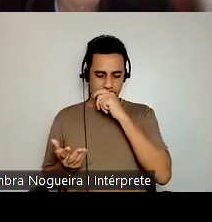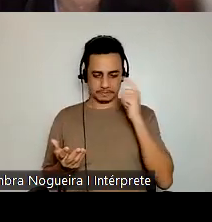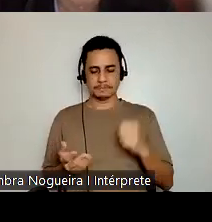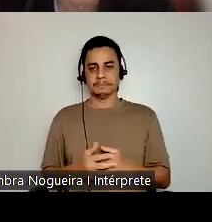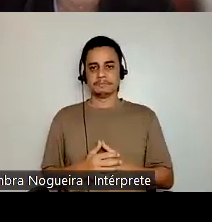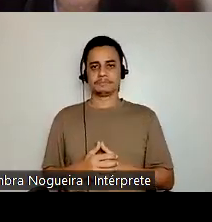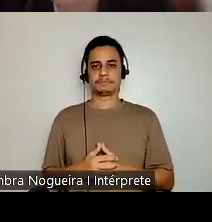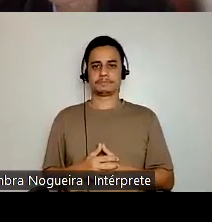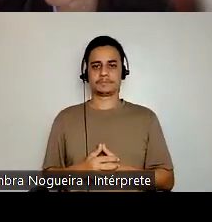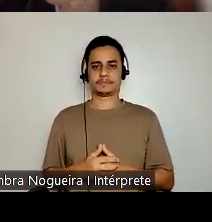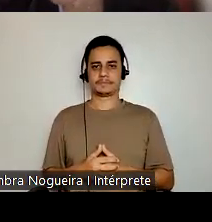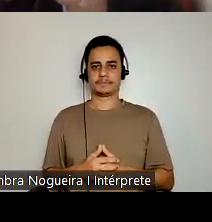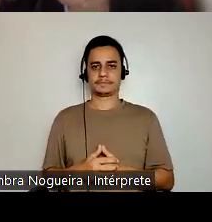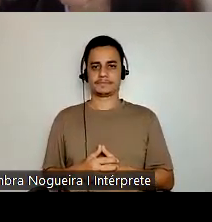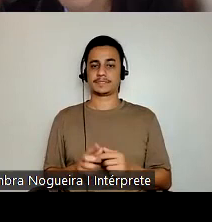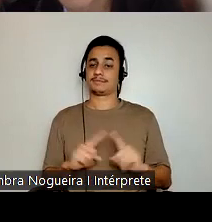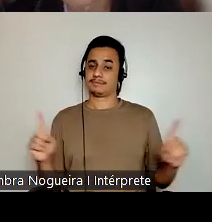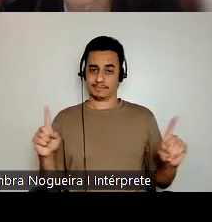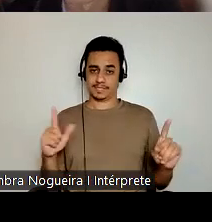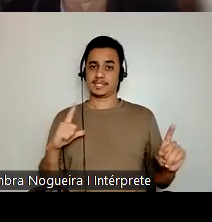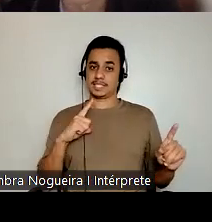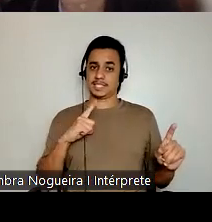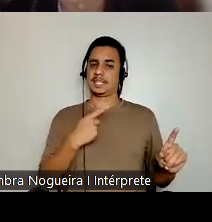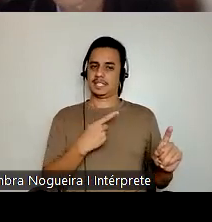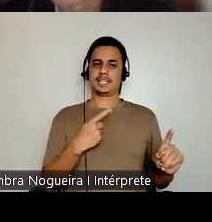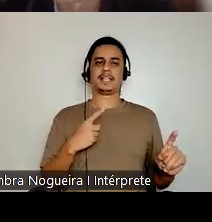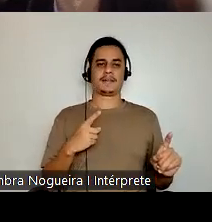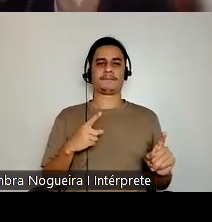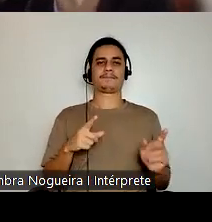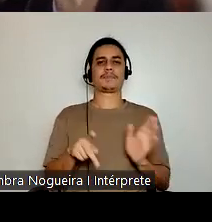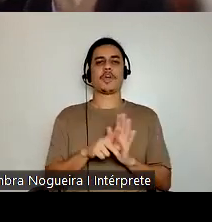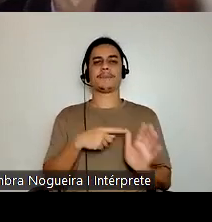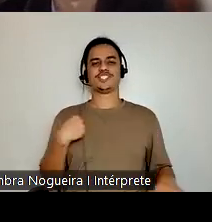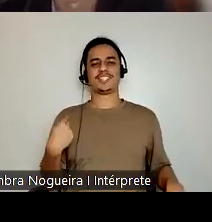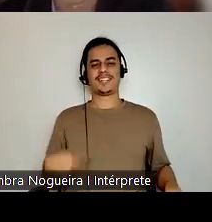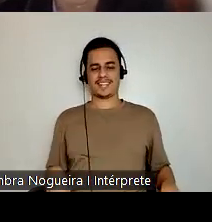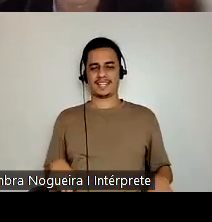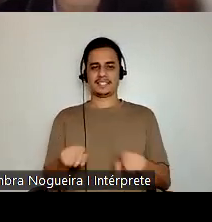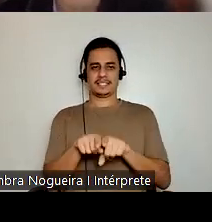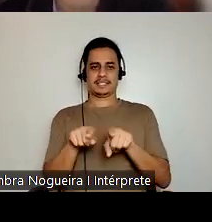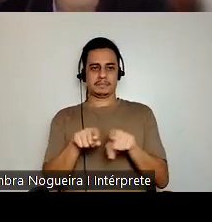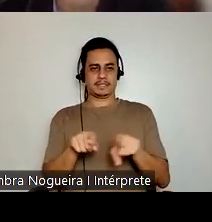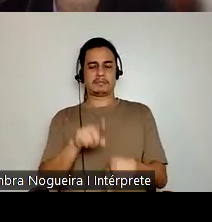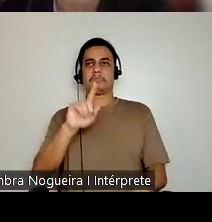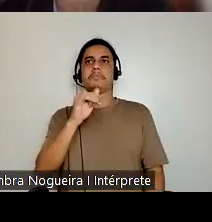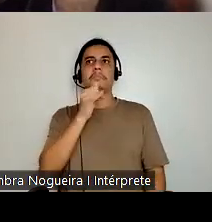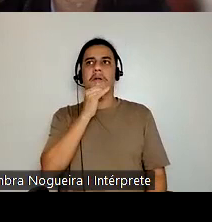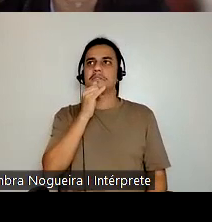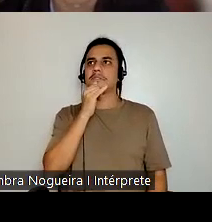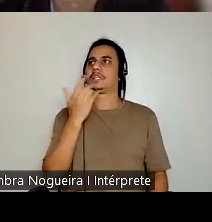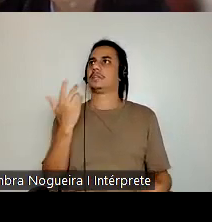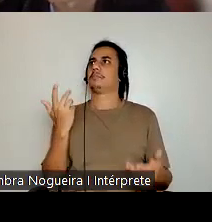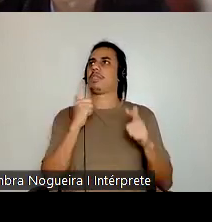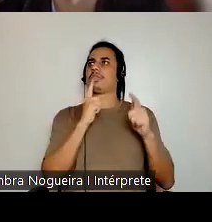ela aparece contemporaneamente no caso dos chineses. Então, por exemplo, essa questão de